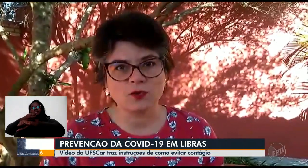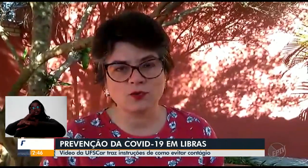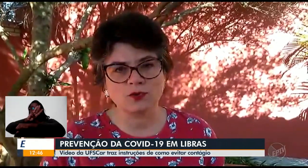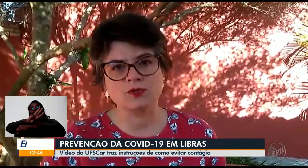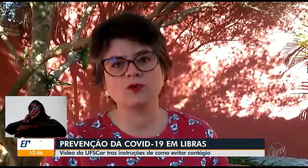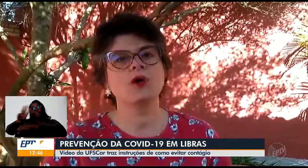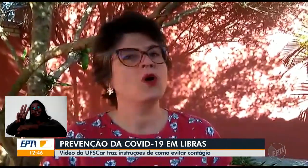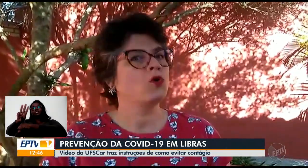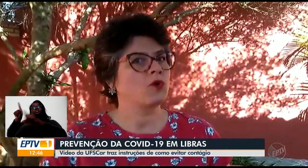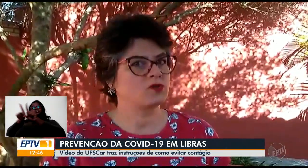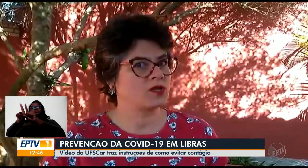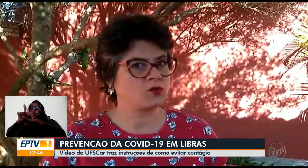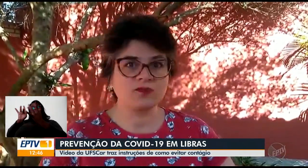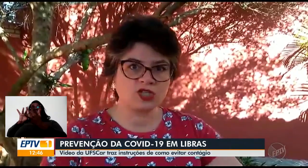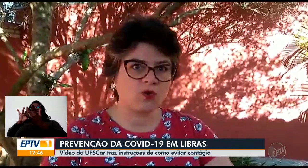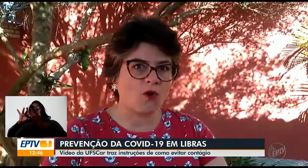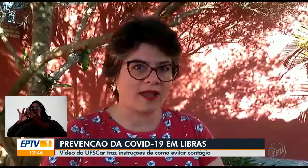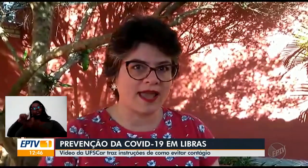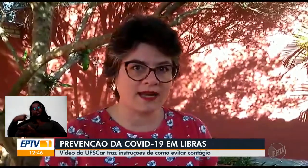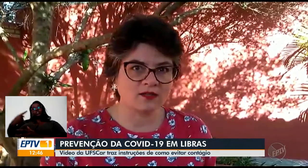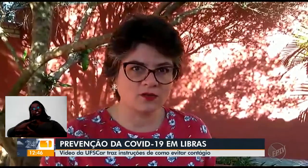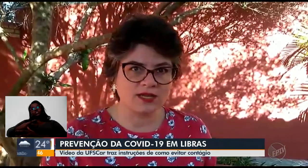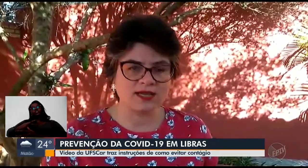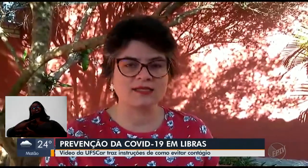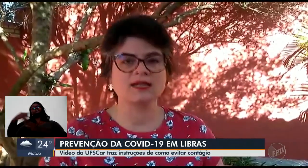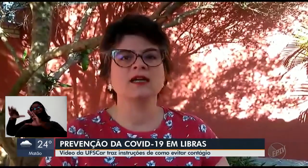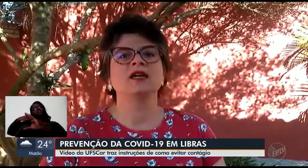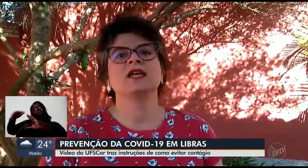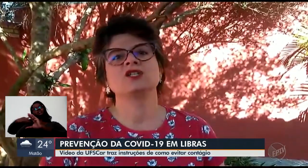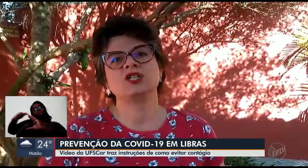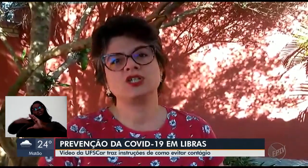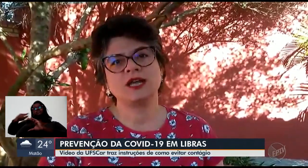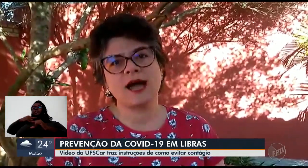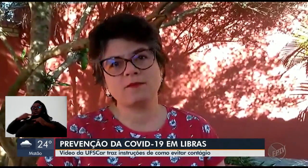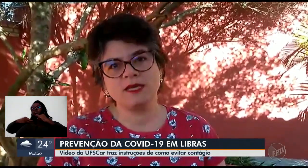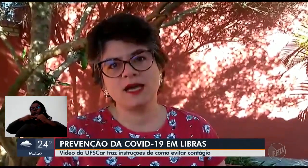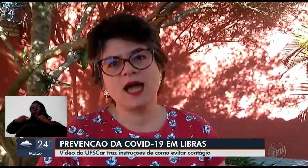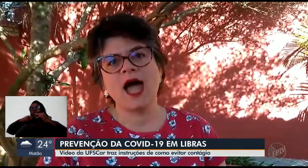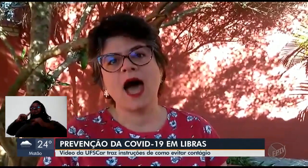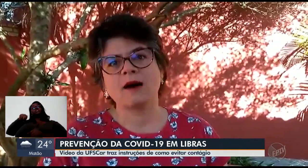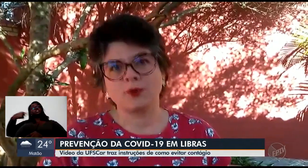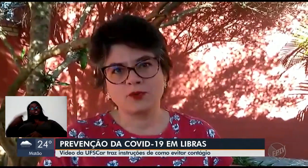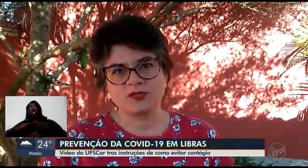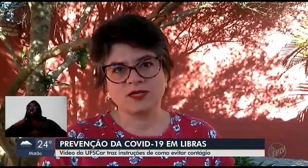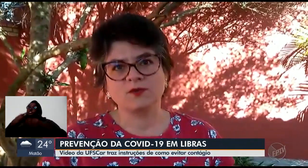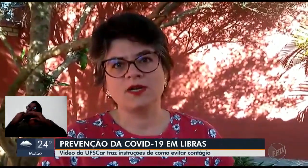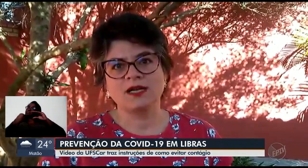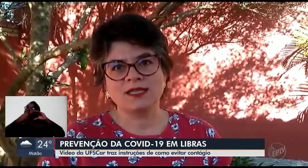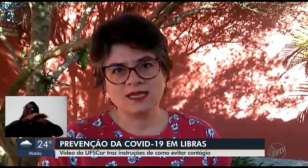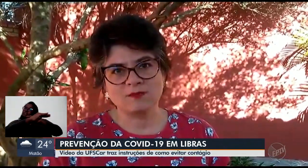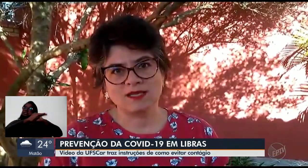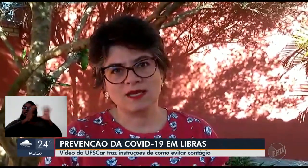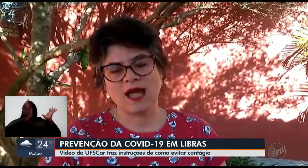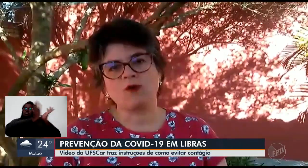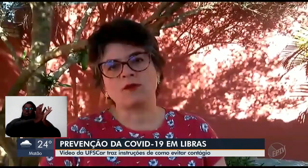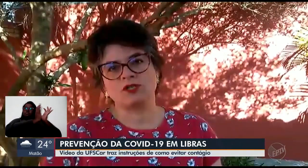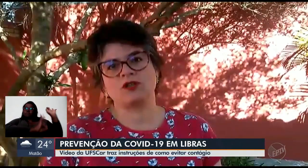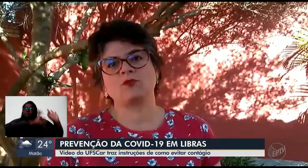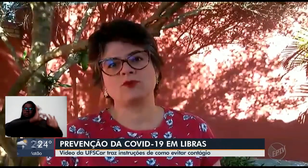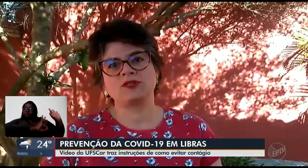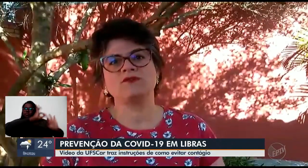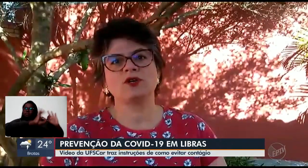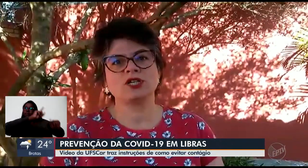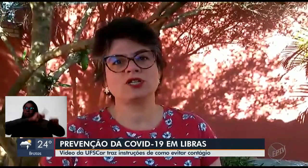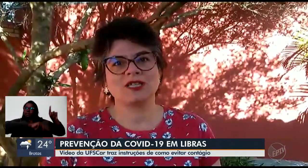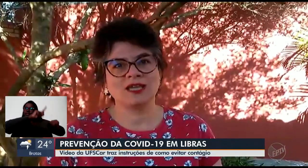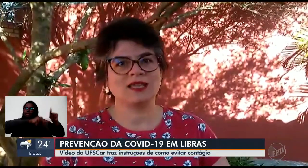em contato conosco, com as suas dúvidas de qualquer natureza, que a gente encaminha à produção desse material. Na